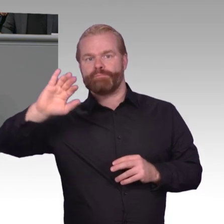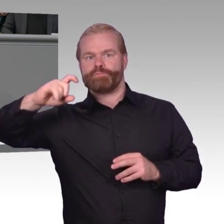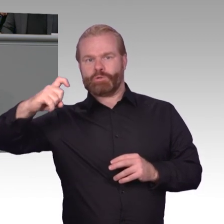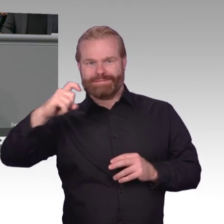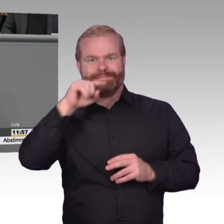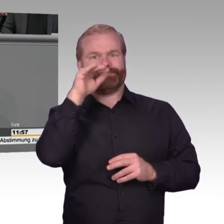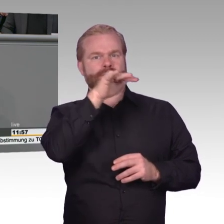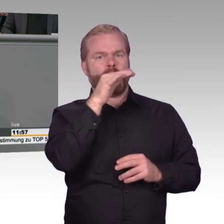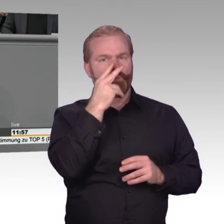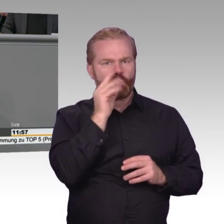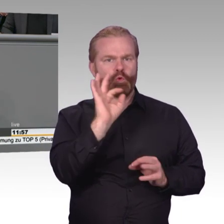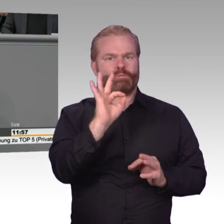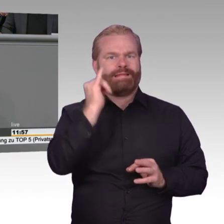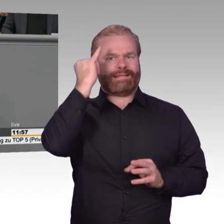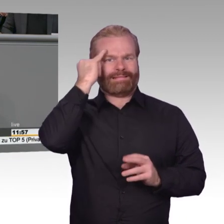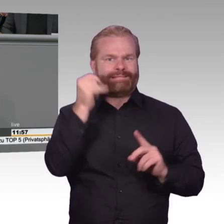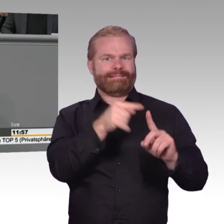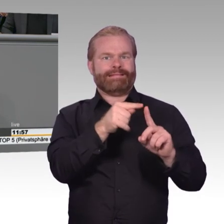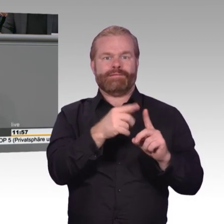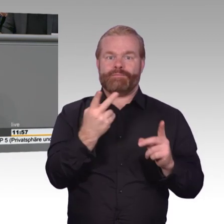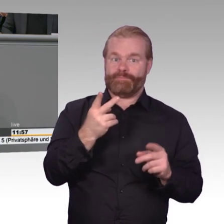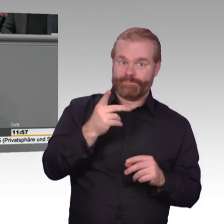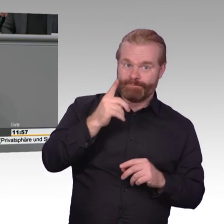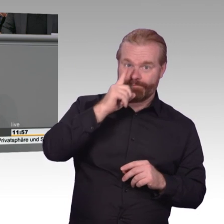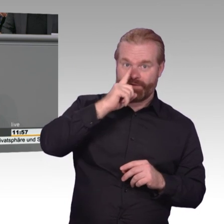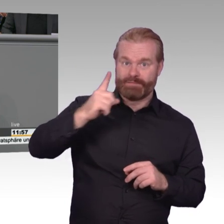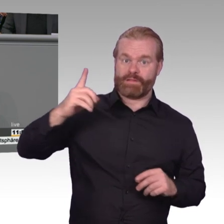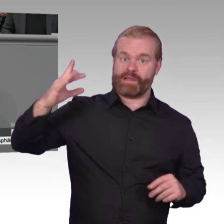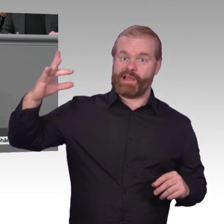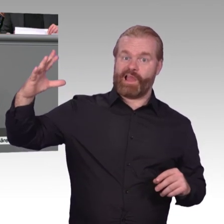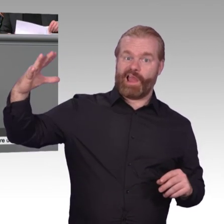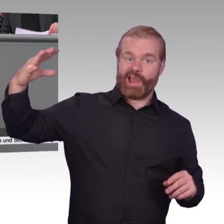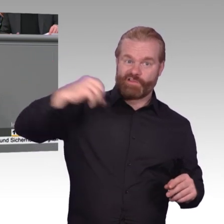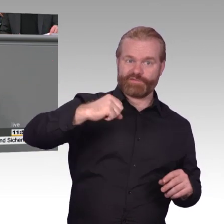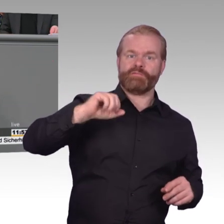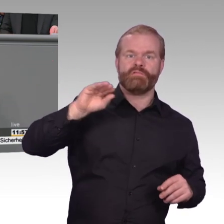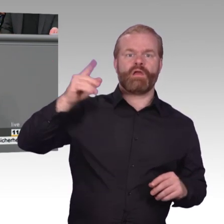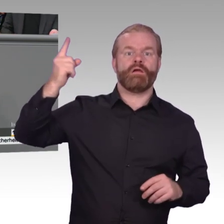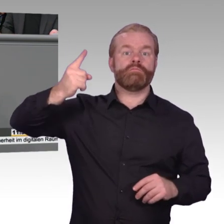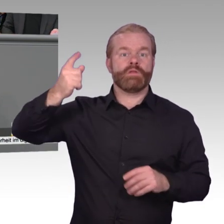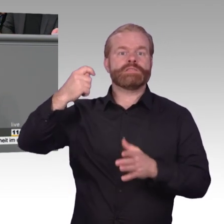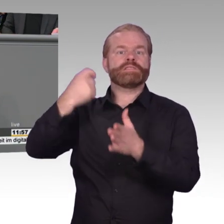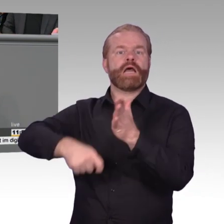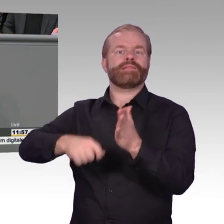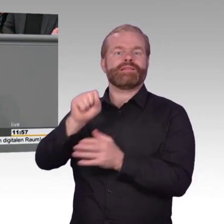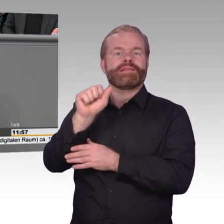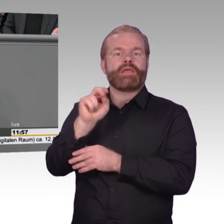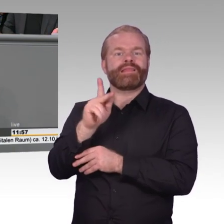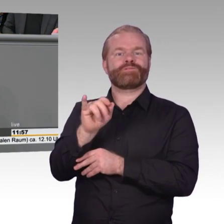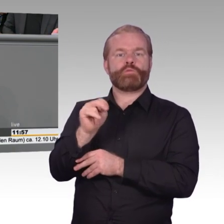Koalitionsvertrags und seiner Vorhaben in enger Kooperation mit der europäischen Ebene sind wir auf einem guten Weg. Die SPD-Bundestagsfraktion wird